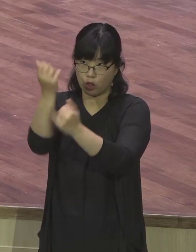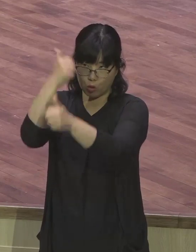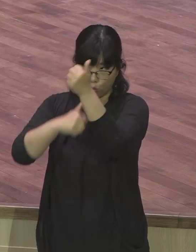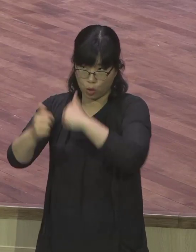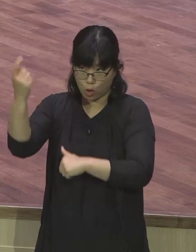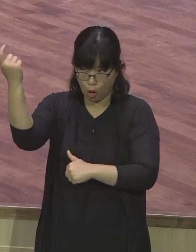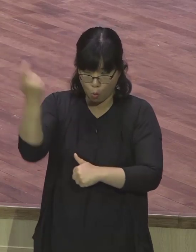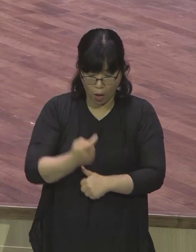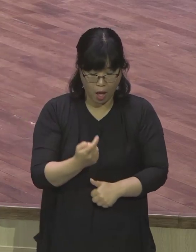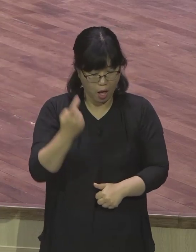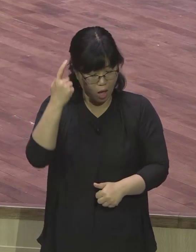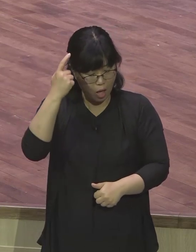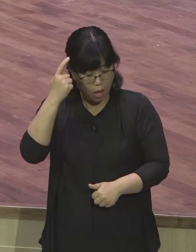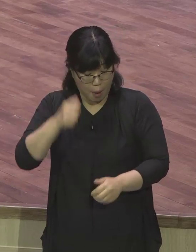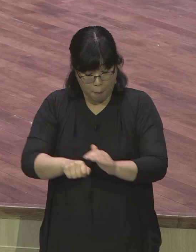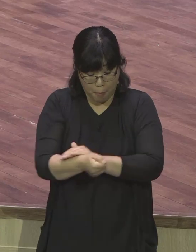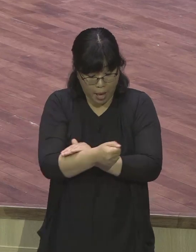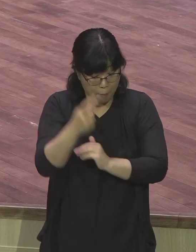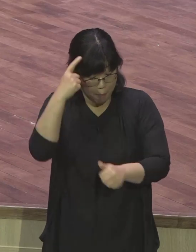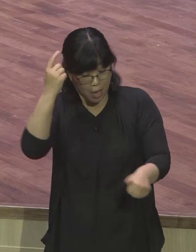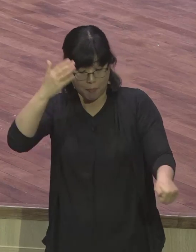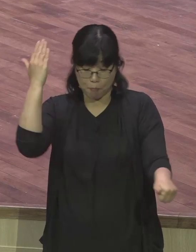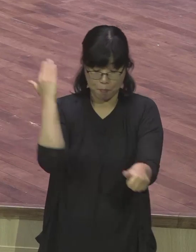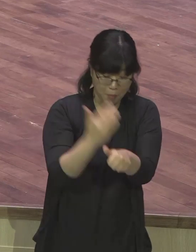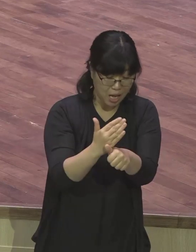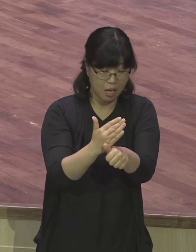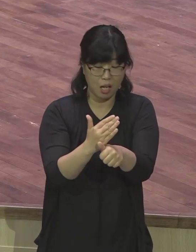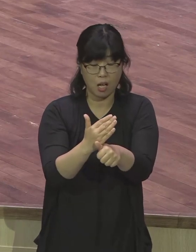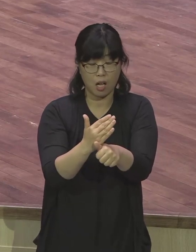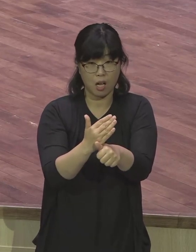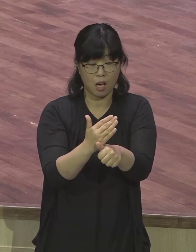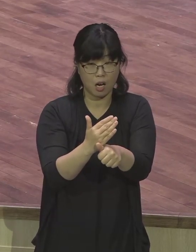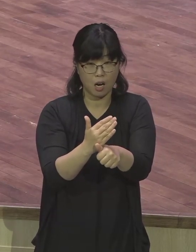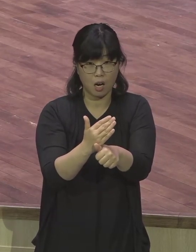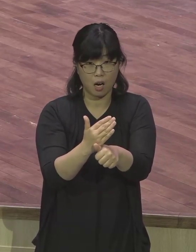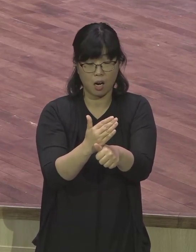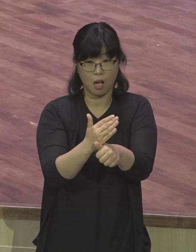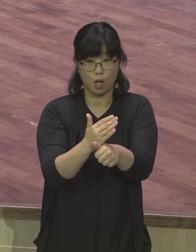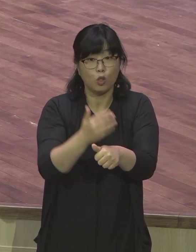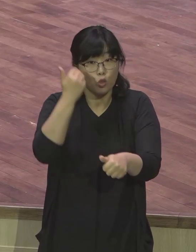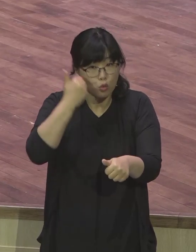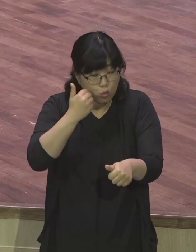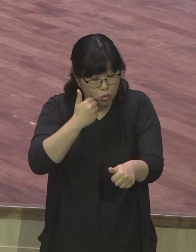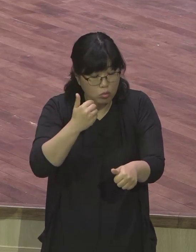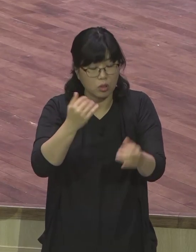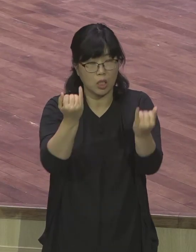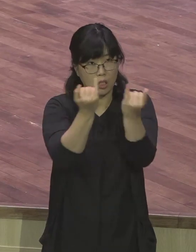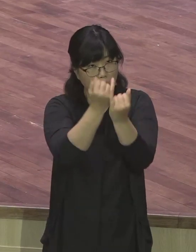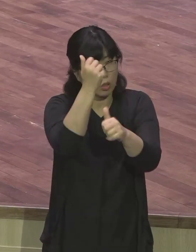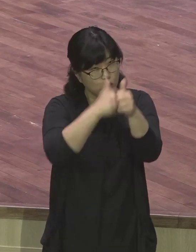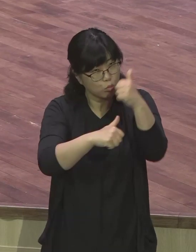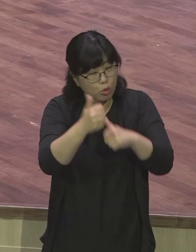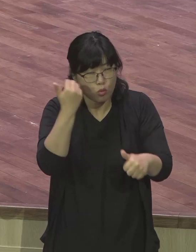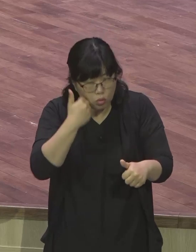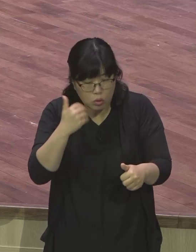머리를 박살내시겠다는 그분이 바로 예수님이셨다는 것을 깨달았고 또 창세기 3장 18절에